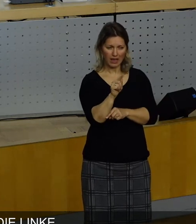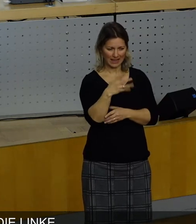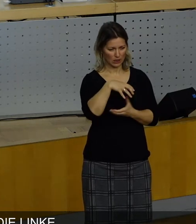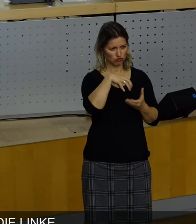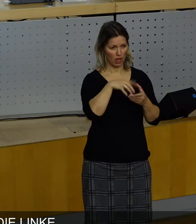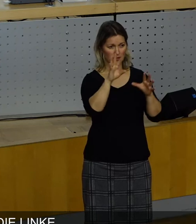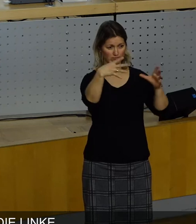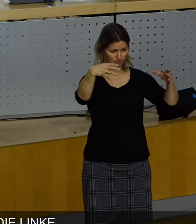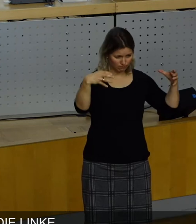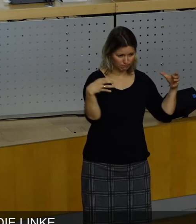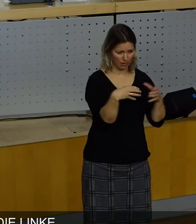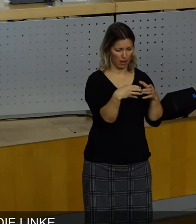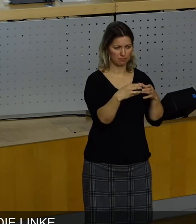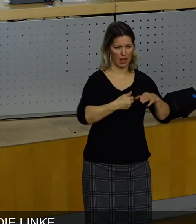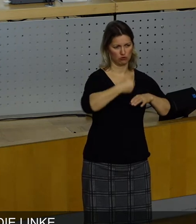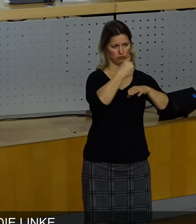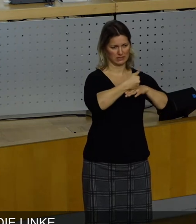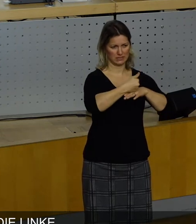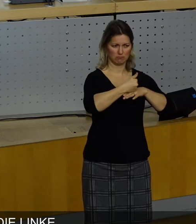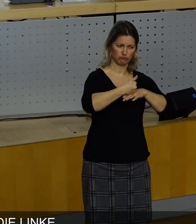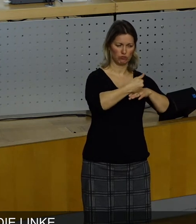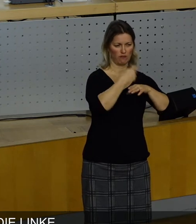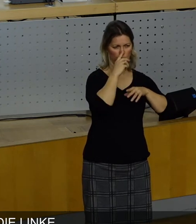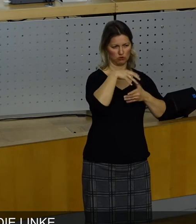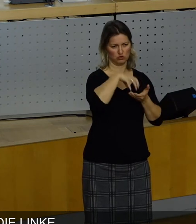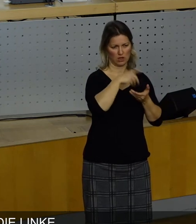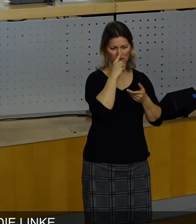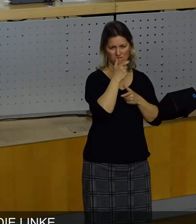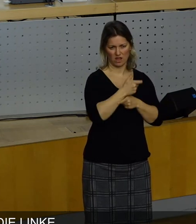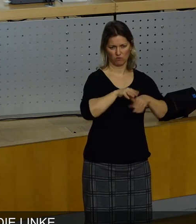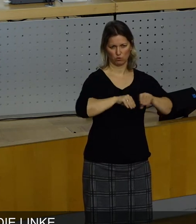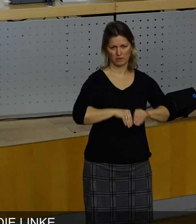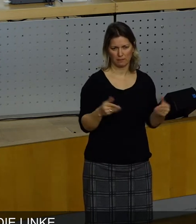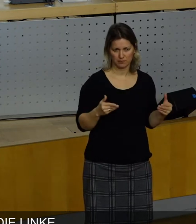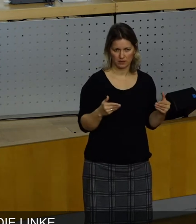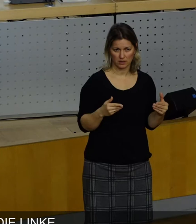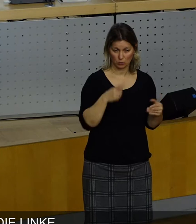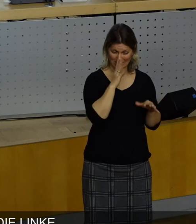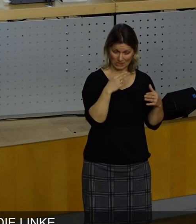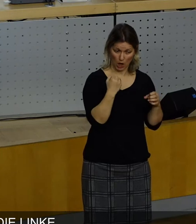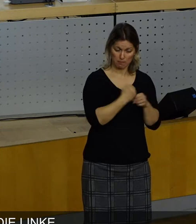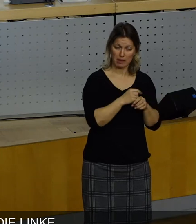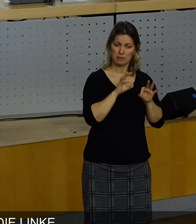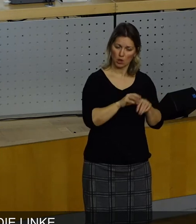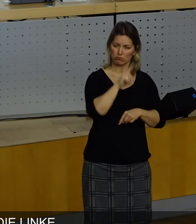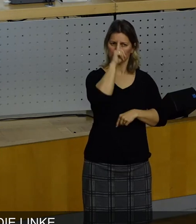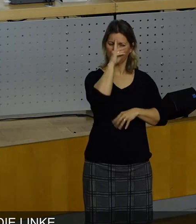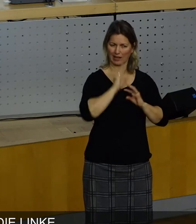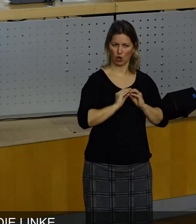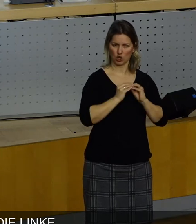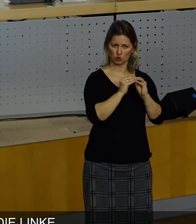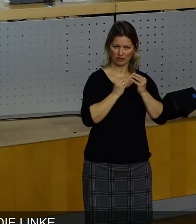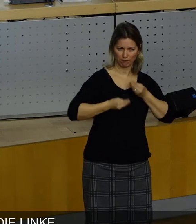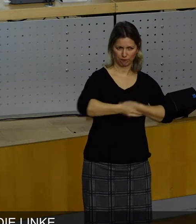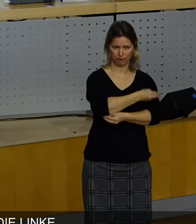Stadtspitze Verantwortung übernehmen, weil auch das dazu beiträgt, konstruktiv miteinander ins Gespräch zu